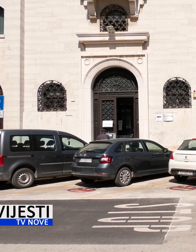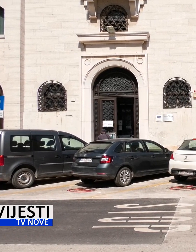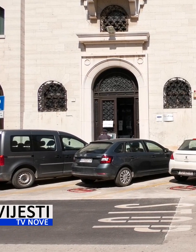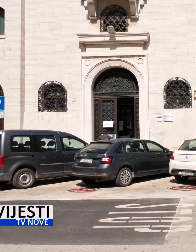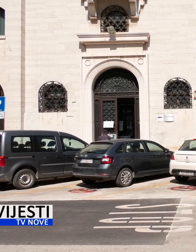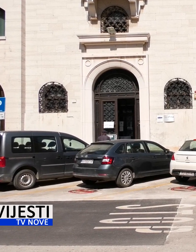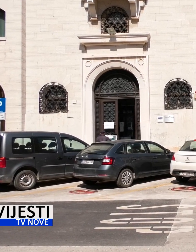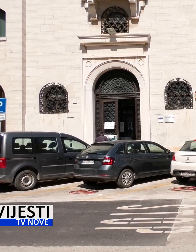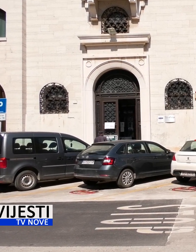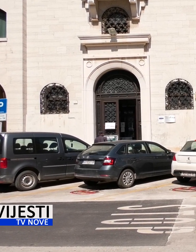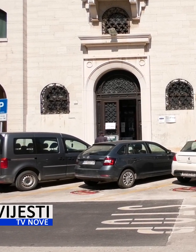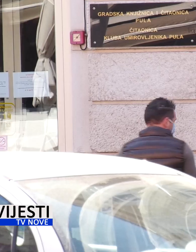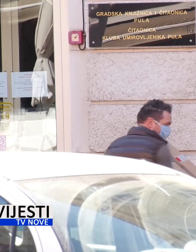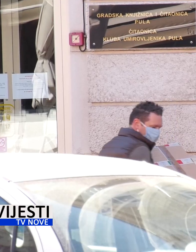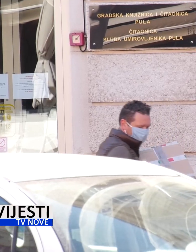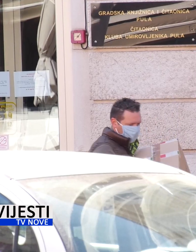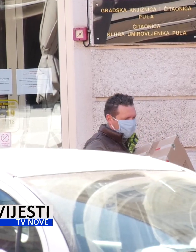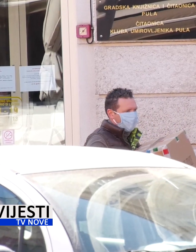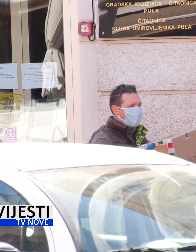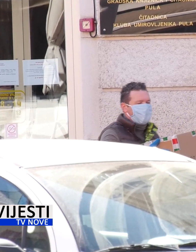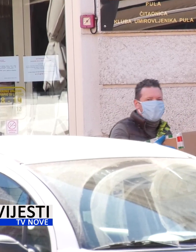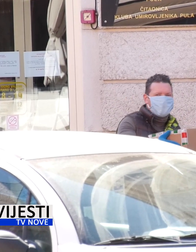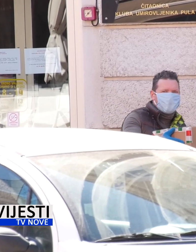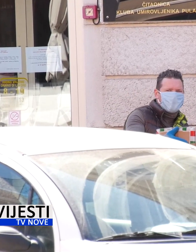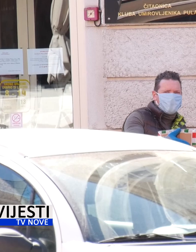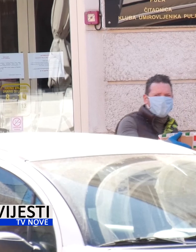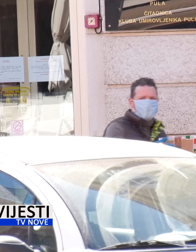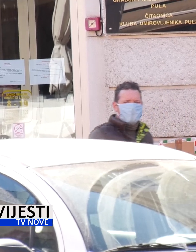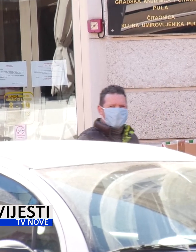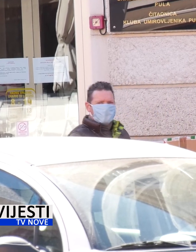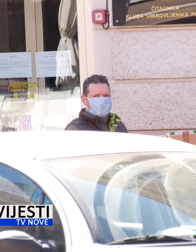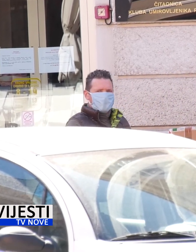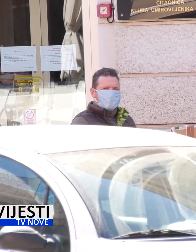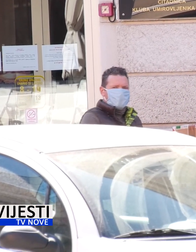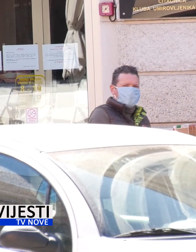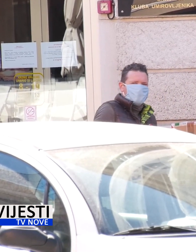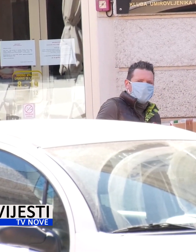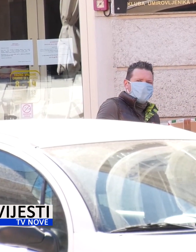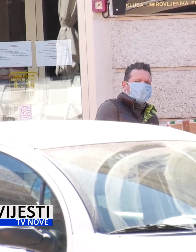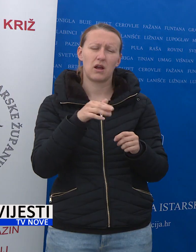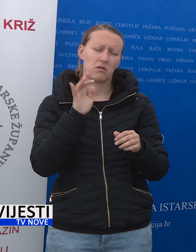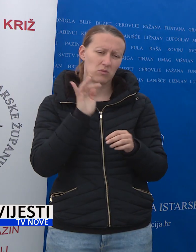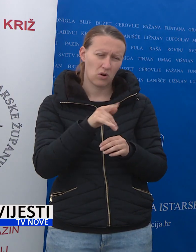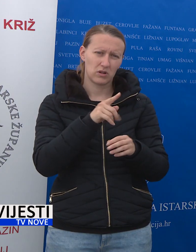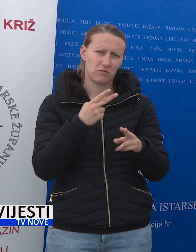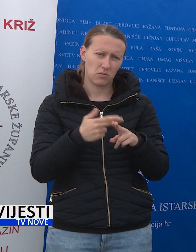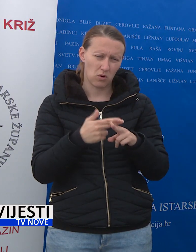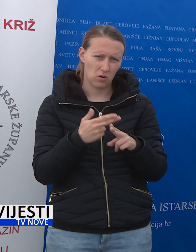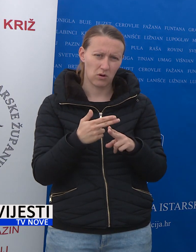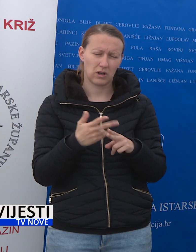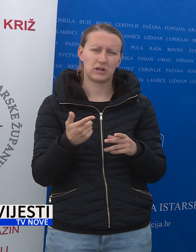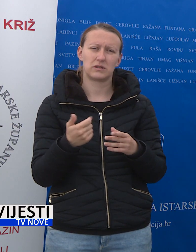osvrnuo na izdavanje e-propusnica, napomenuši da je problem s njihovim izdavanjem do nacionalnog stožera, a ne do